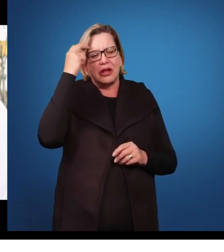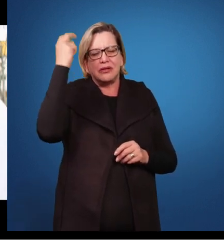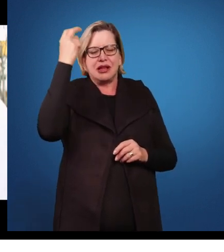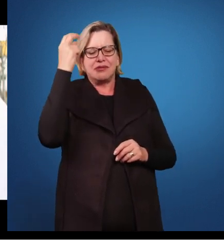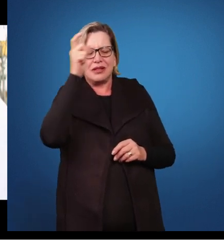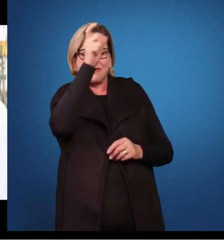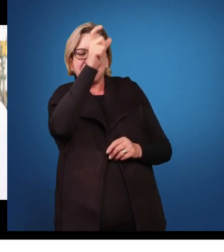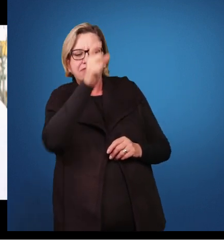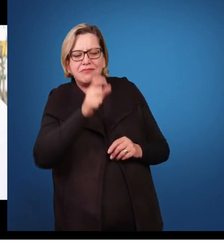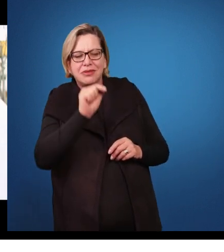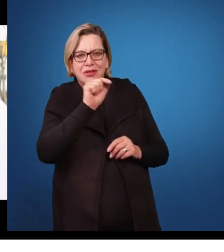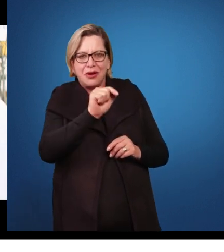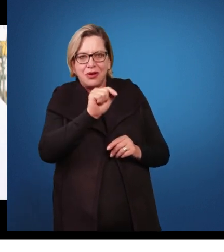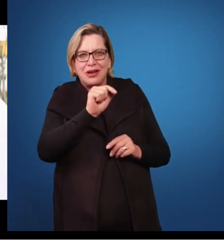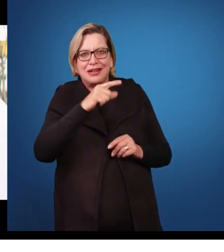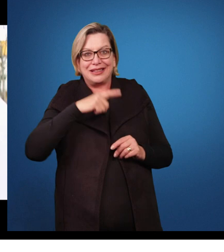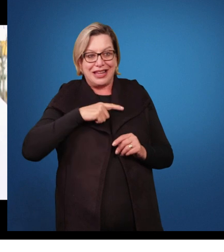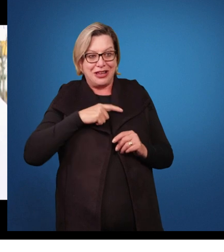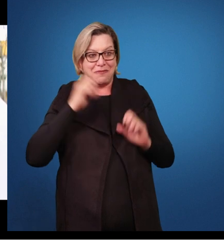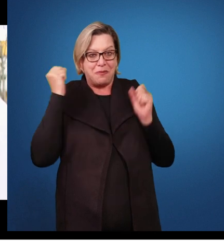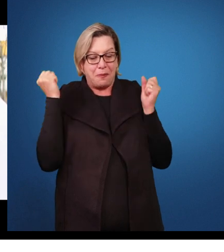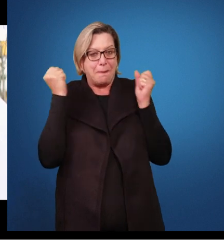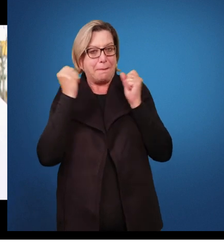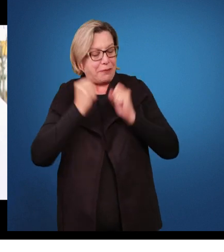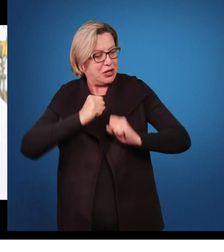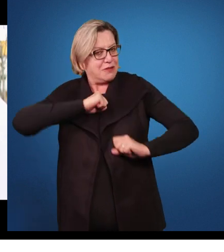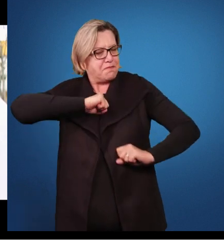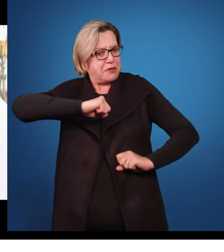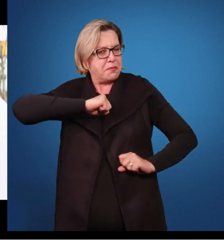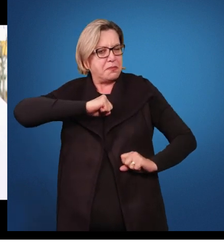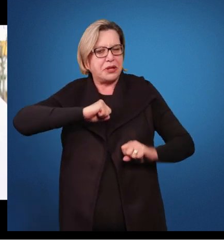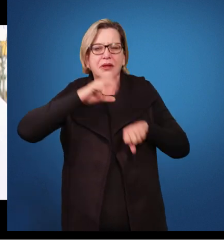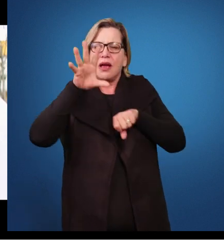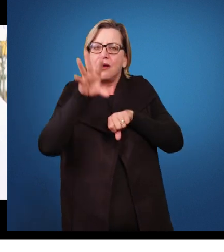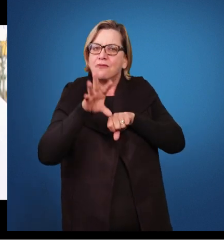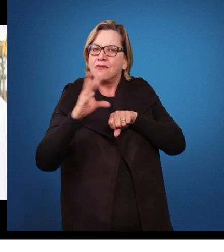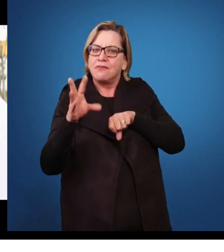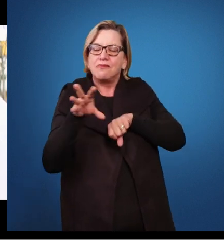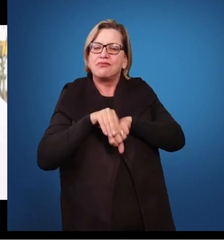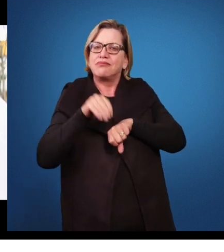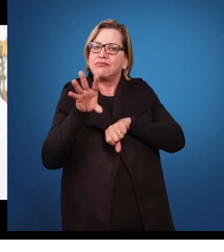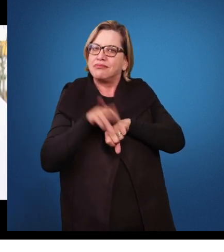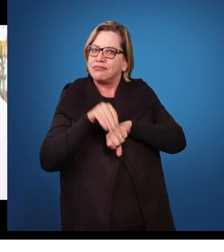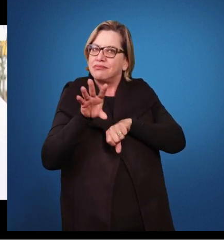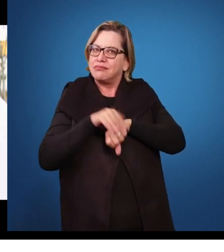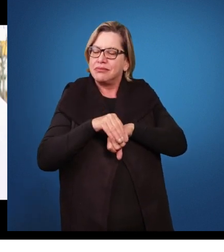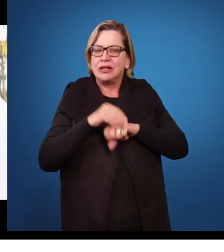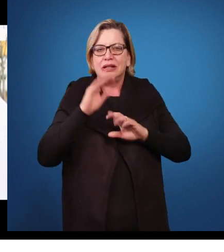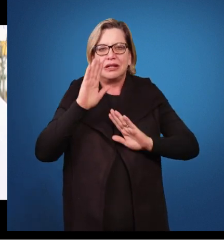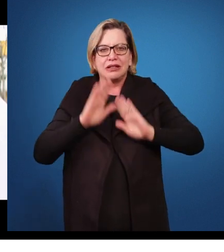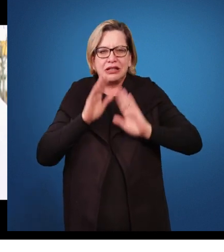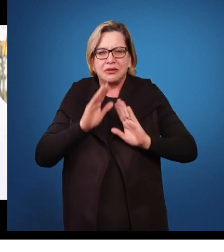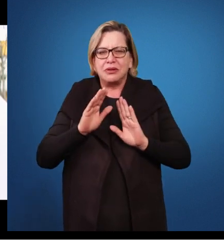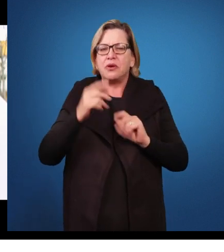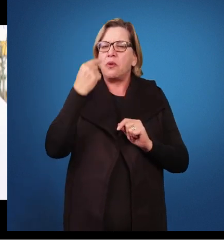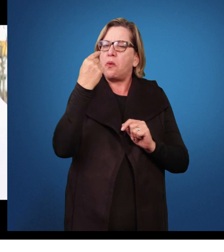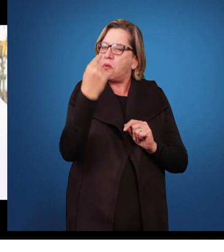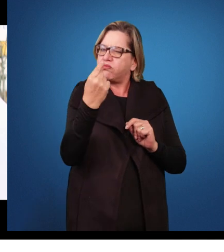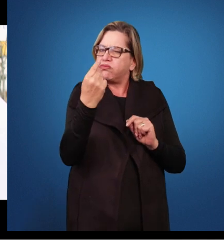que apresenta uma alta capacidade de conhecimento em determinada área ou